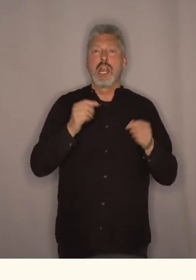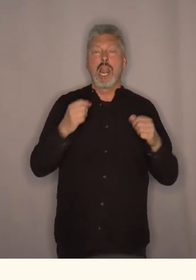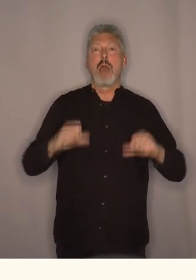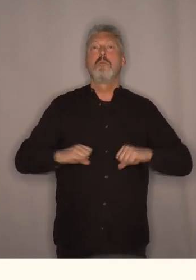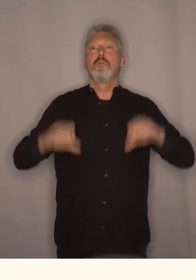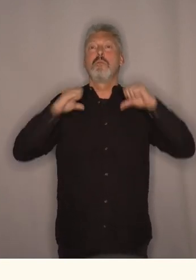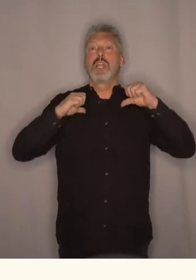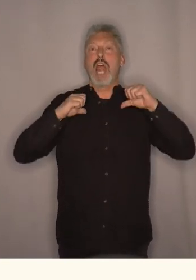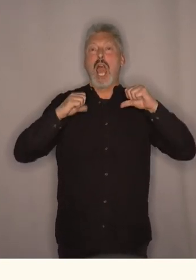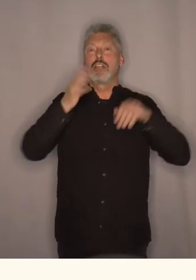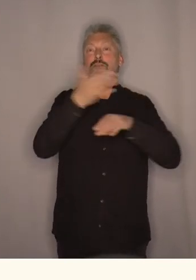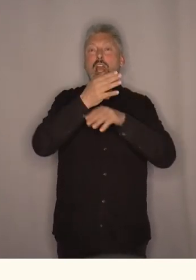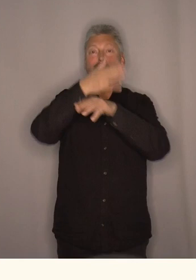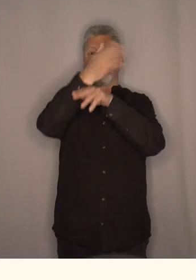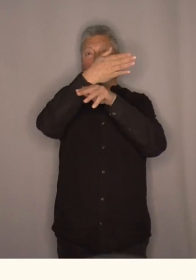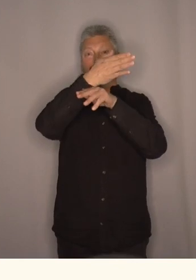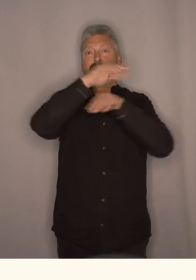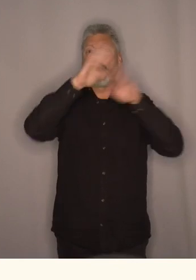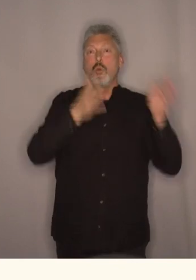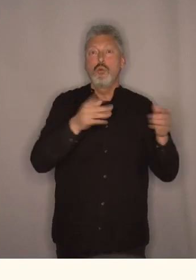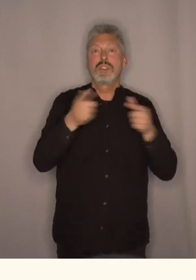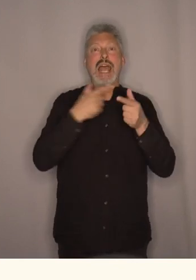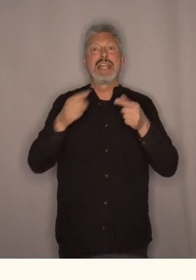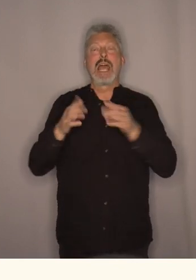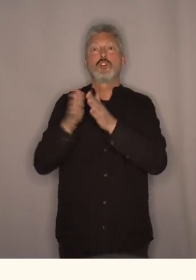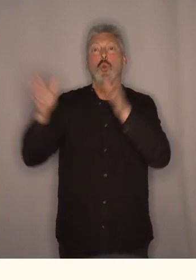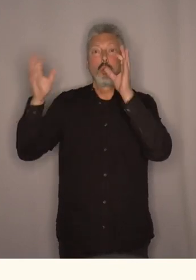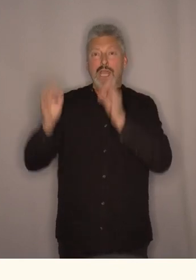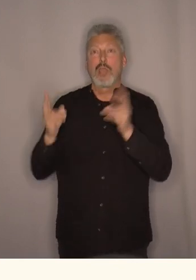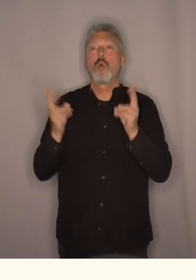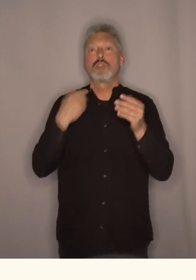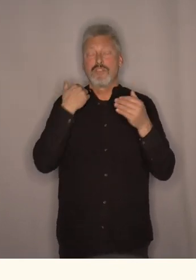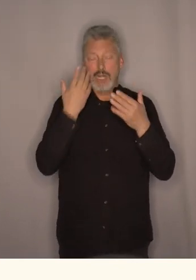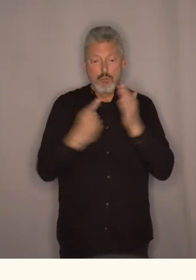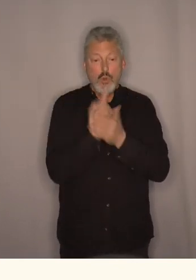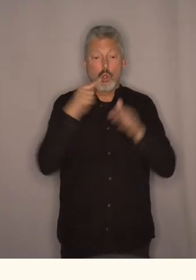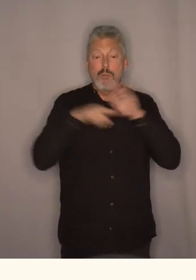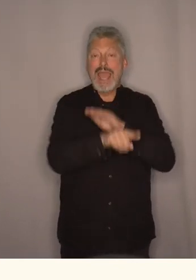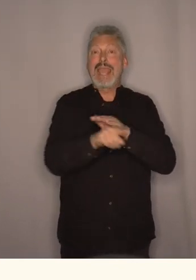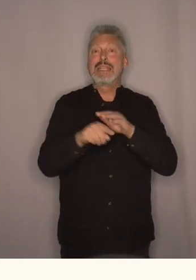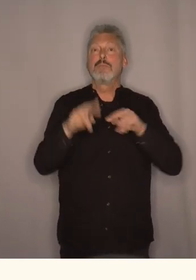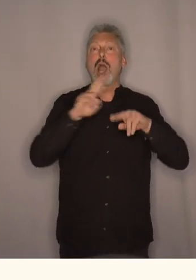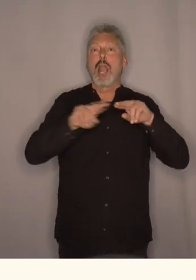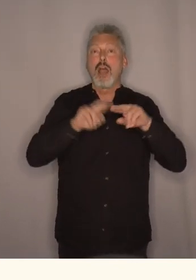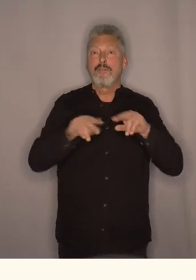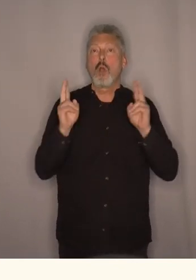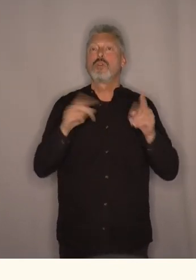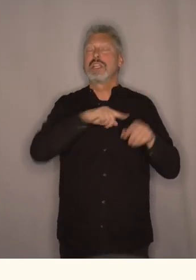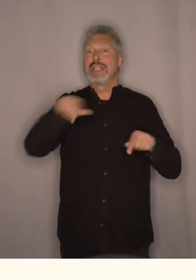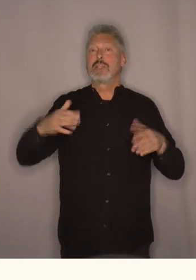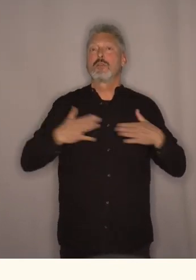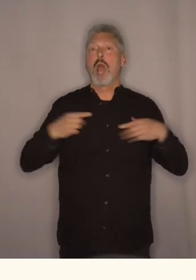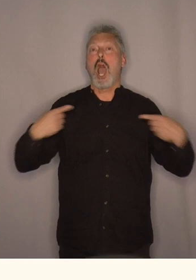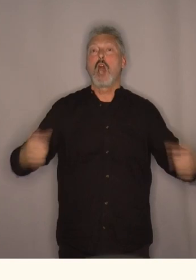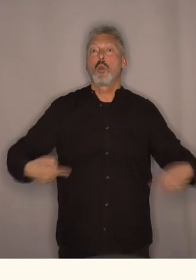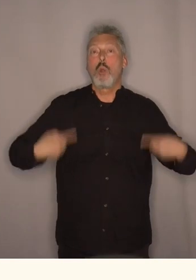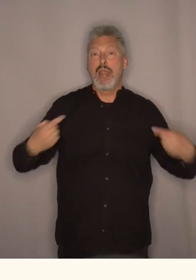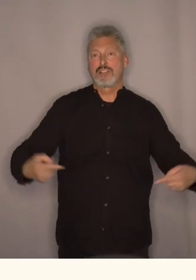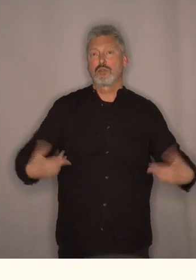til og med fra Stortinget. Det kan være å sørge for at det er mulig å komme seg inn på kaféen, også for de som kommer med rullestol.